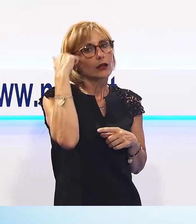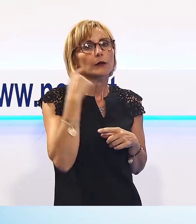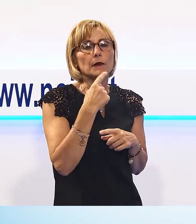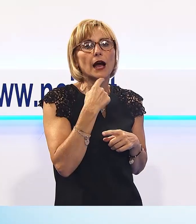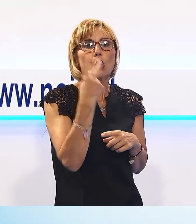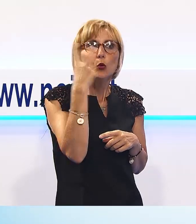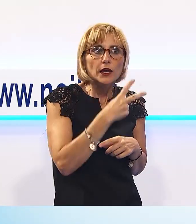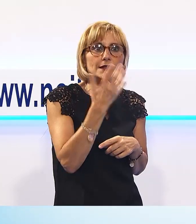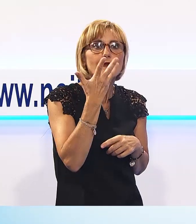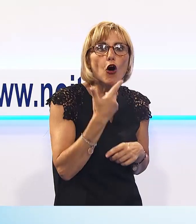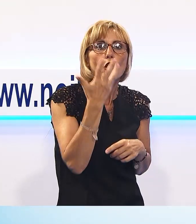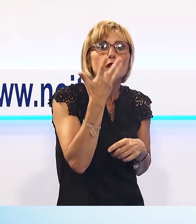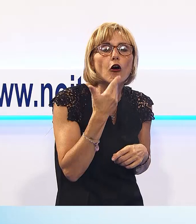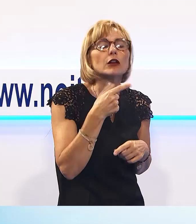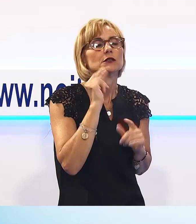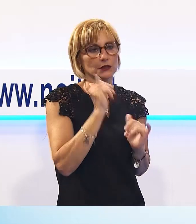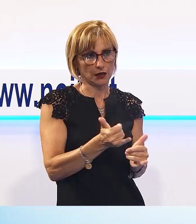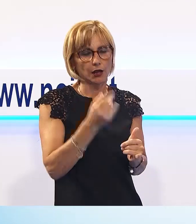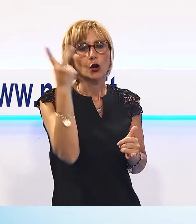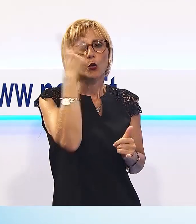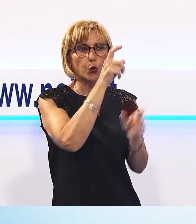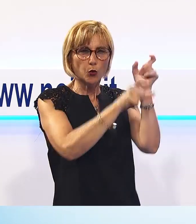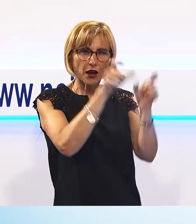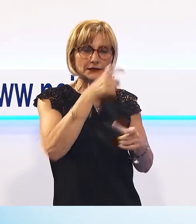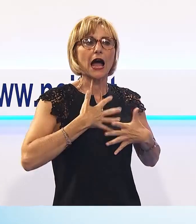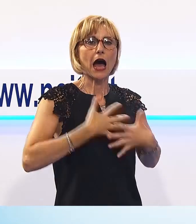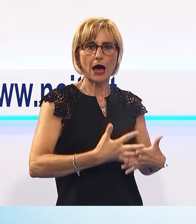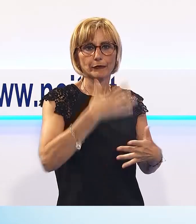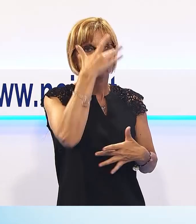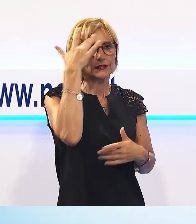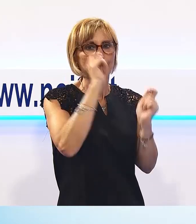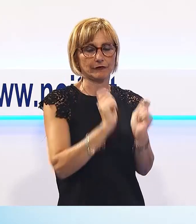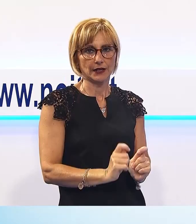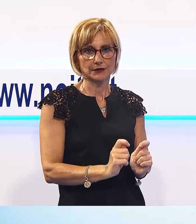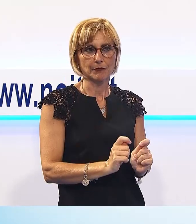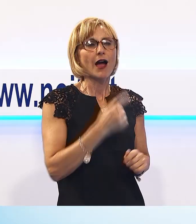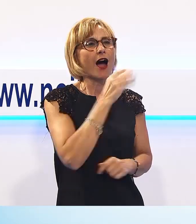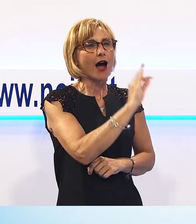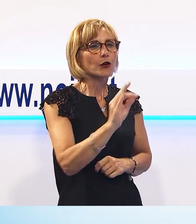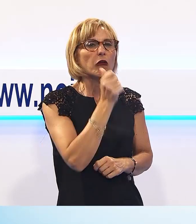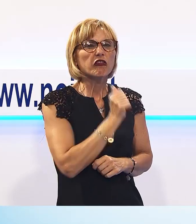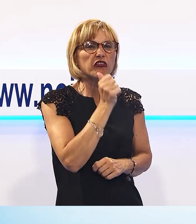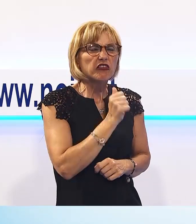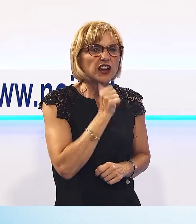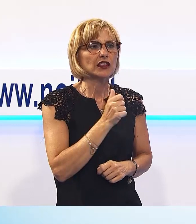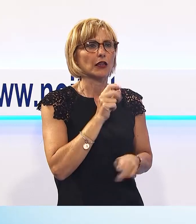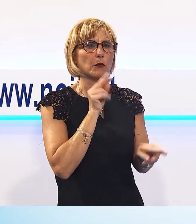vogliono, i lucchesi amano questa manifestazione, pure quelli che fanno finte di contestarla